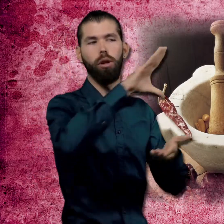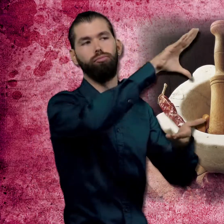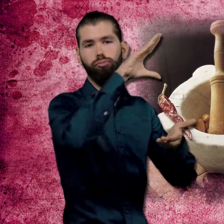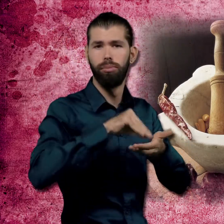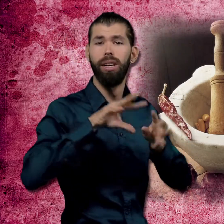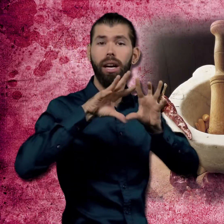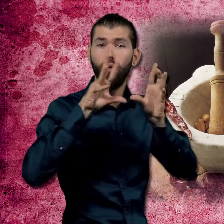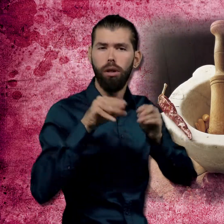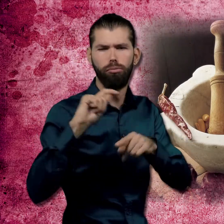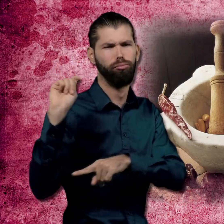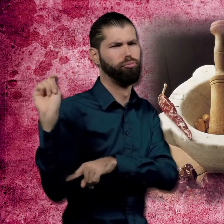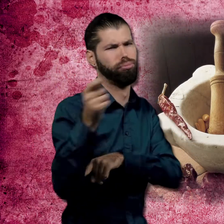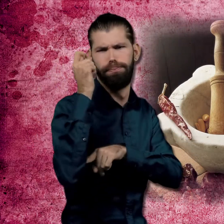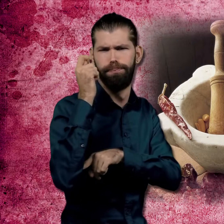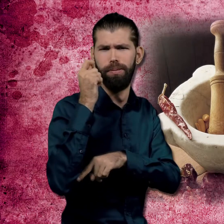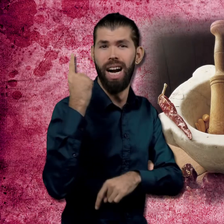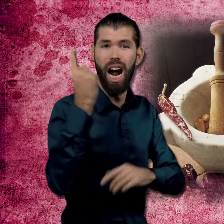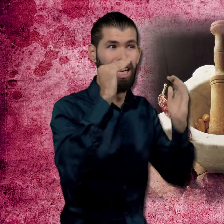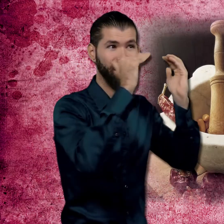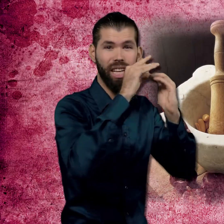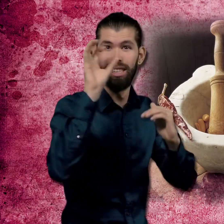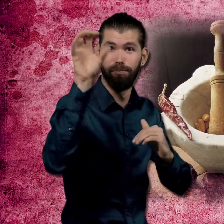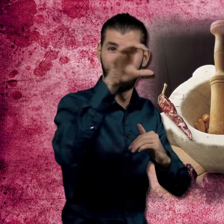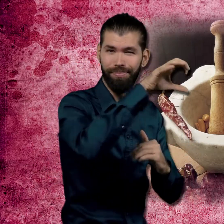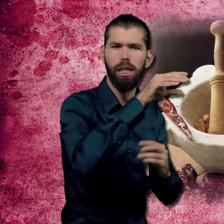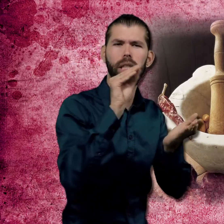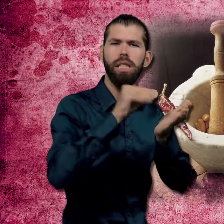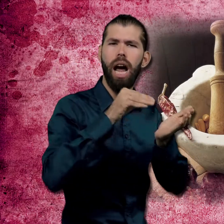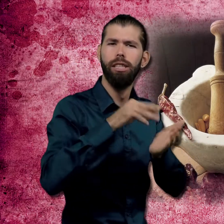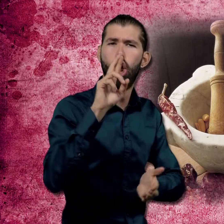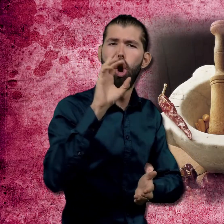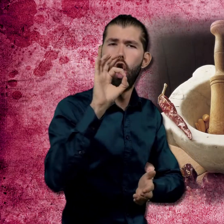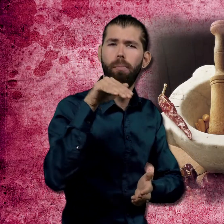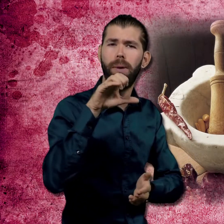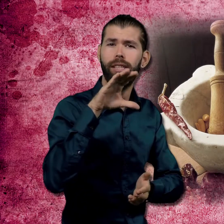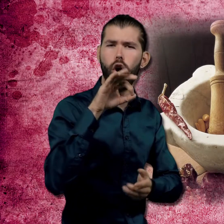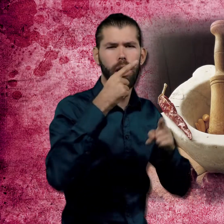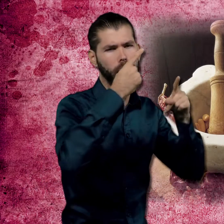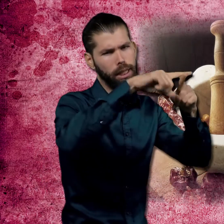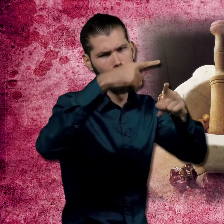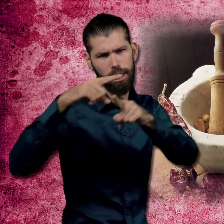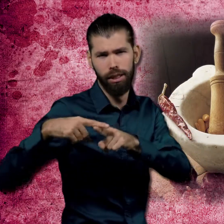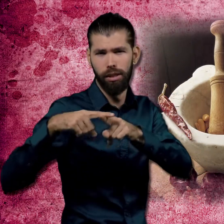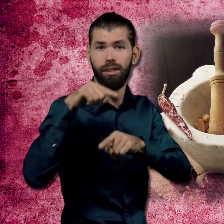geografia catalana i ha traspassat fronteres. Cada casa fa el seu romesco i cada romesco és diferent.